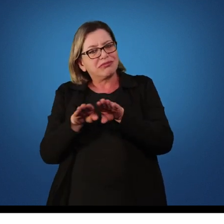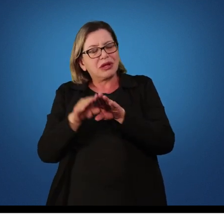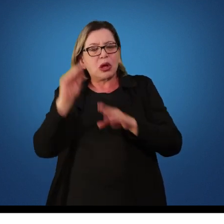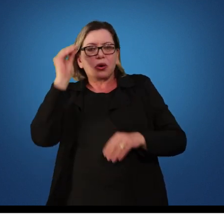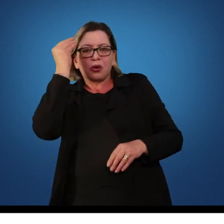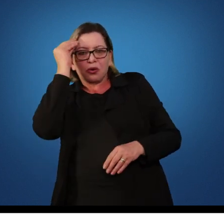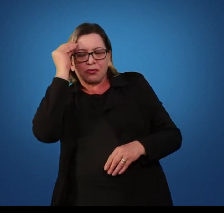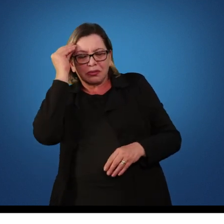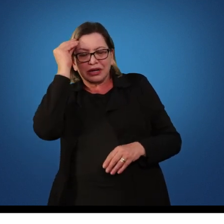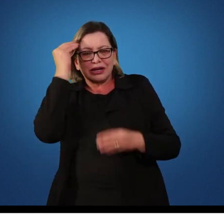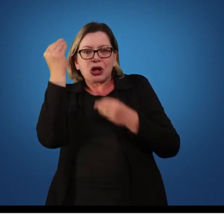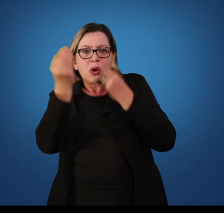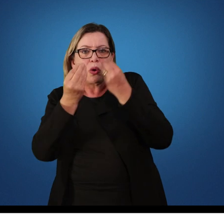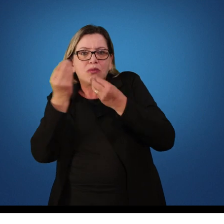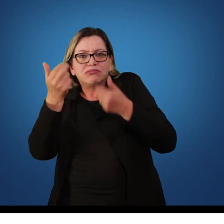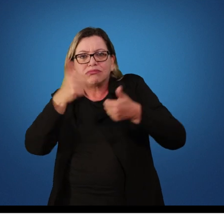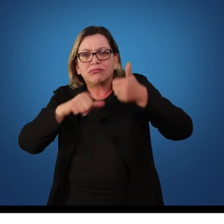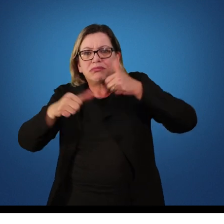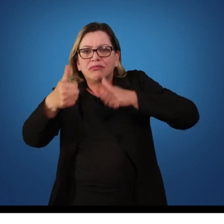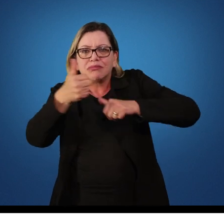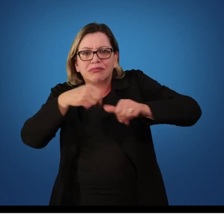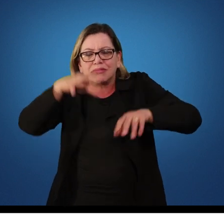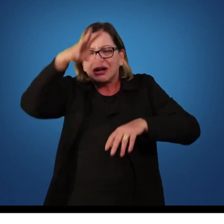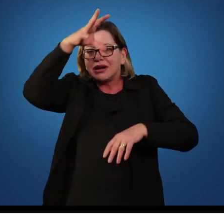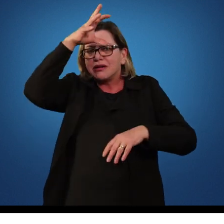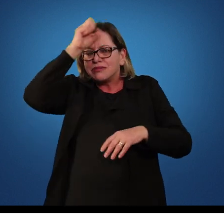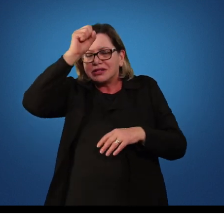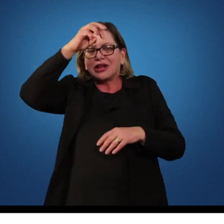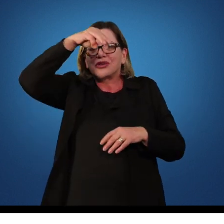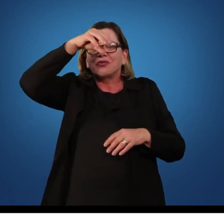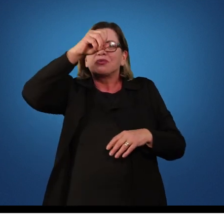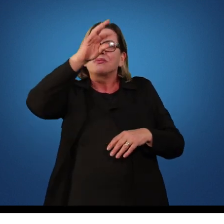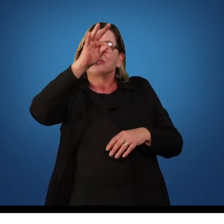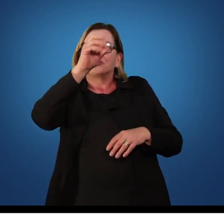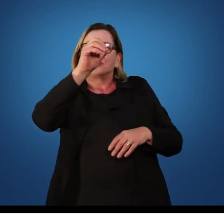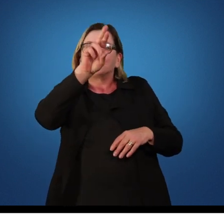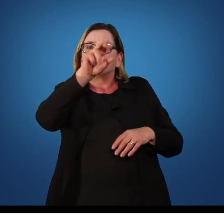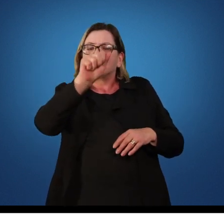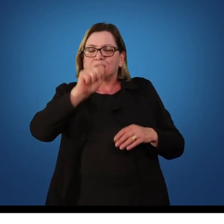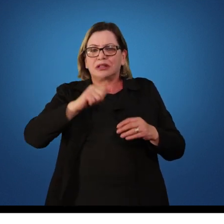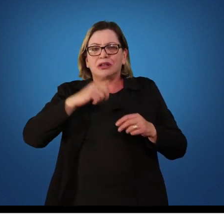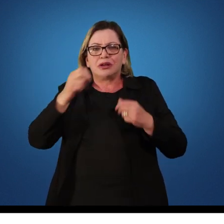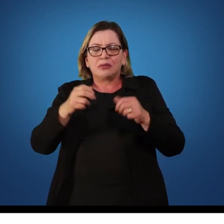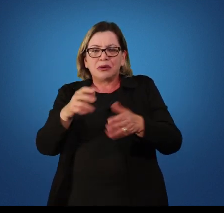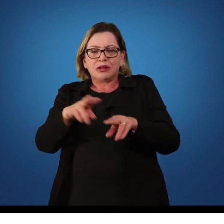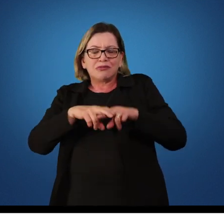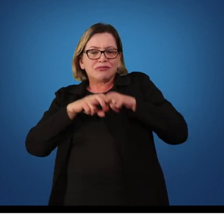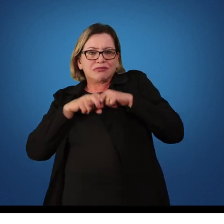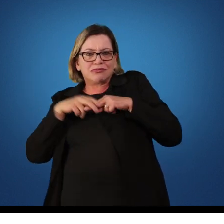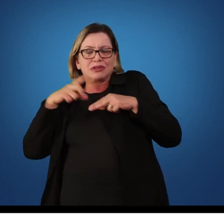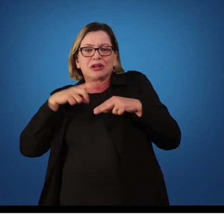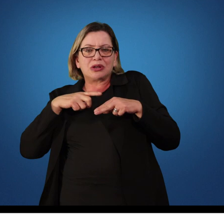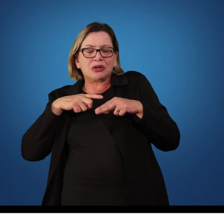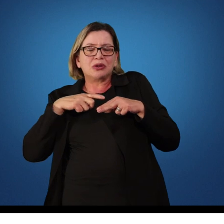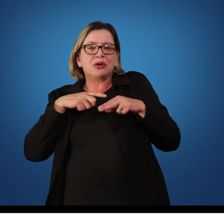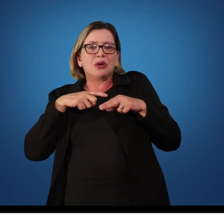processo de aprendizagem motora. Para tanto, eu tenho dois livros que eu utilizo como referência,